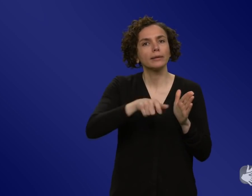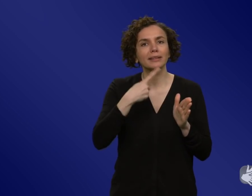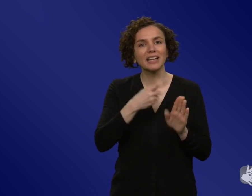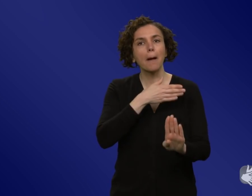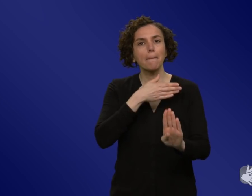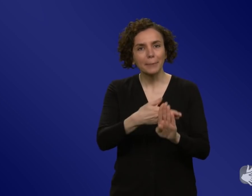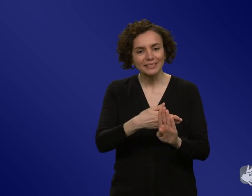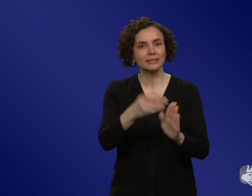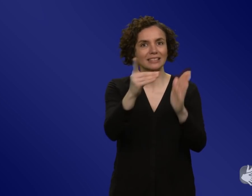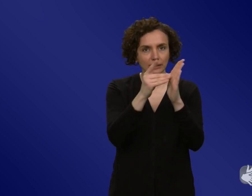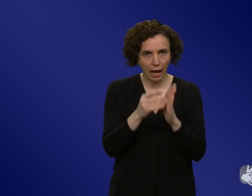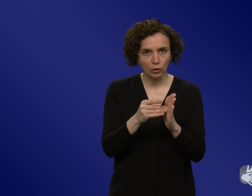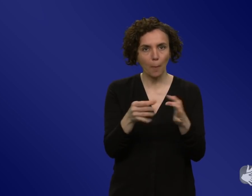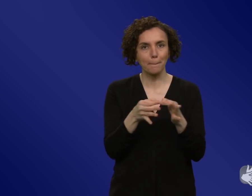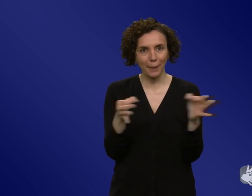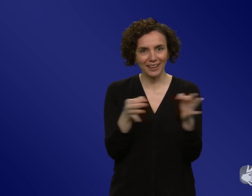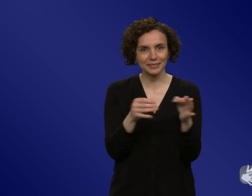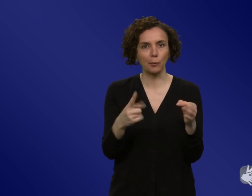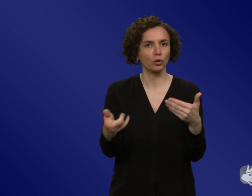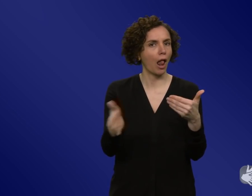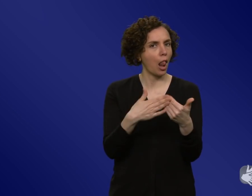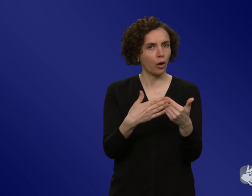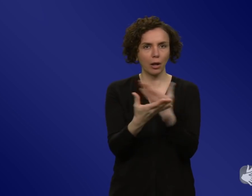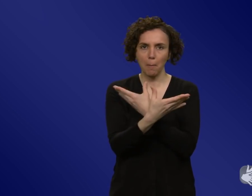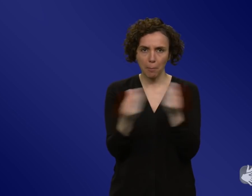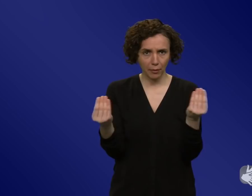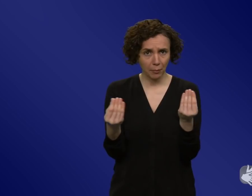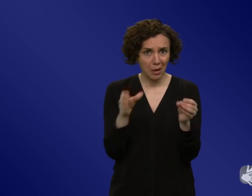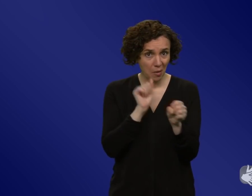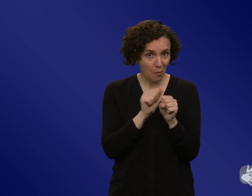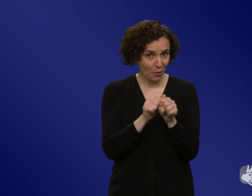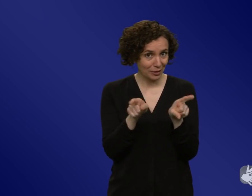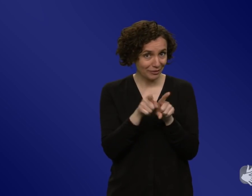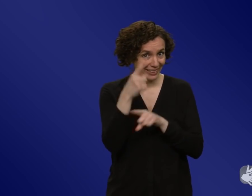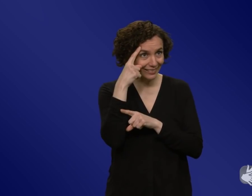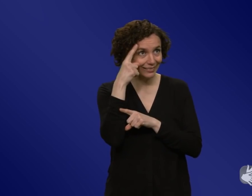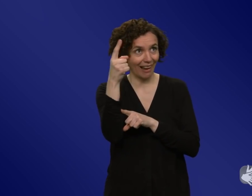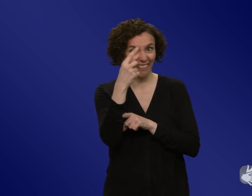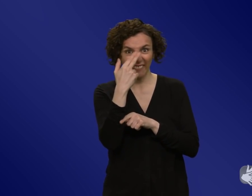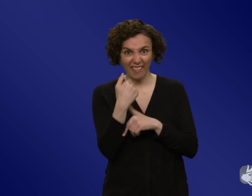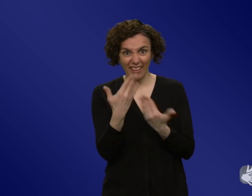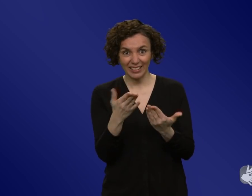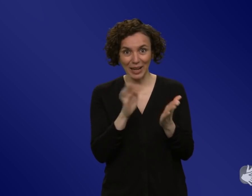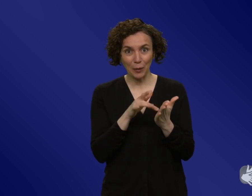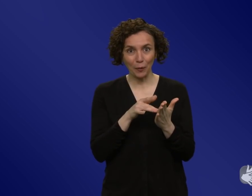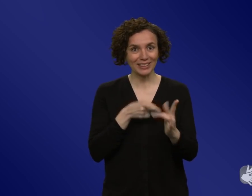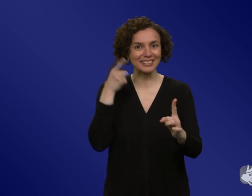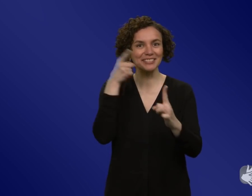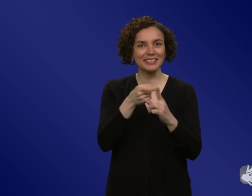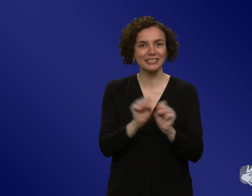es auch keinen Lockdown mehr. War das der gedankliche Fehler, dass man eben keine Szenarien gezeigt hat und dass man sich festgelegt hat auf